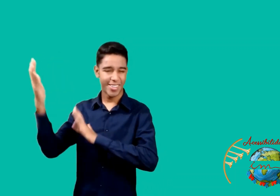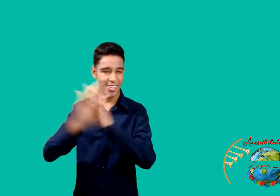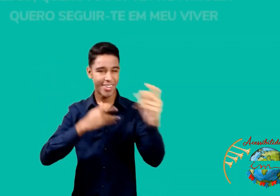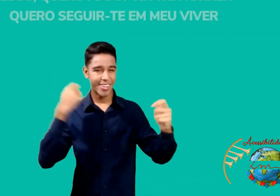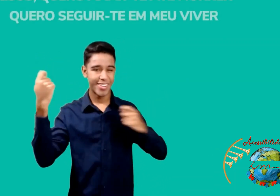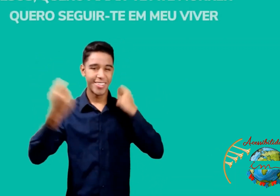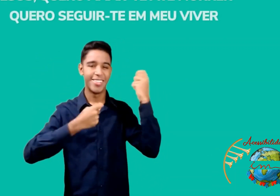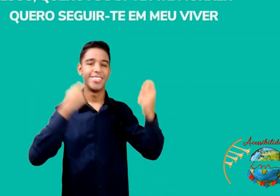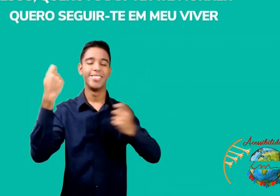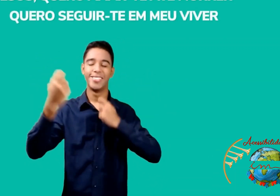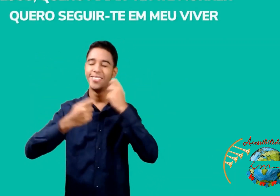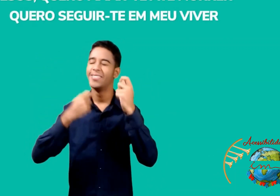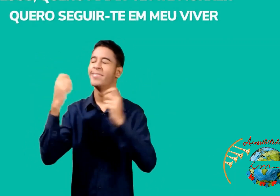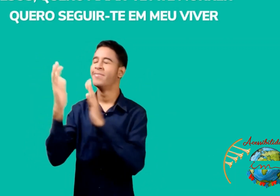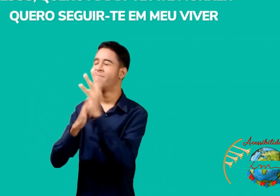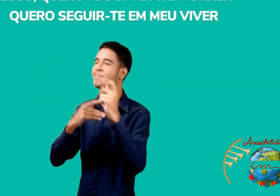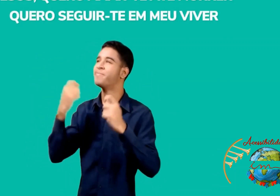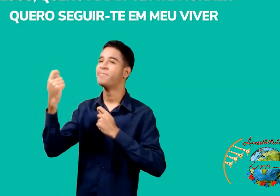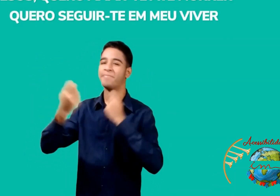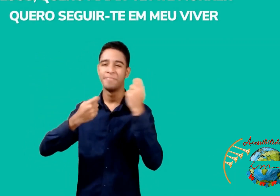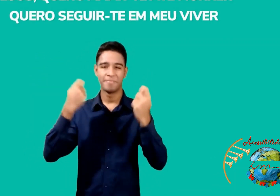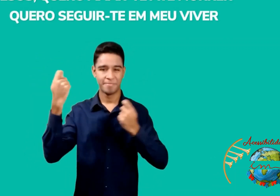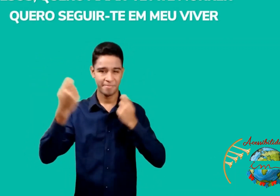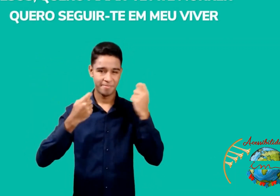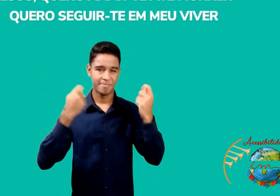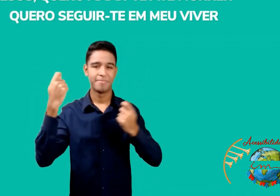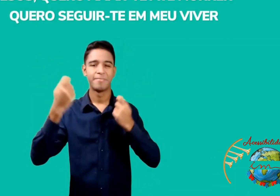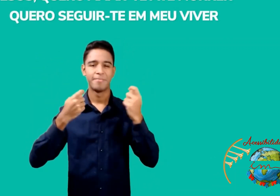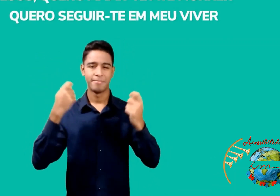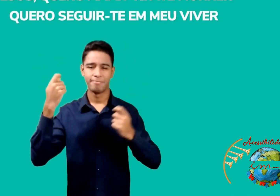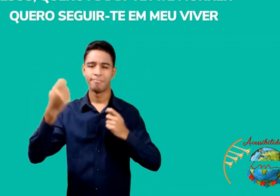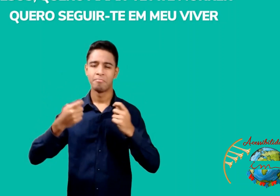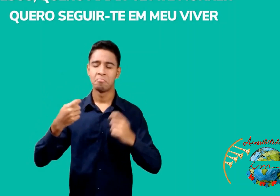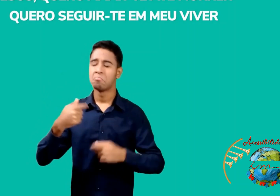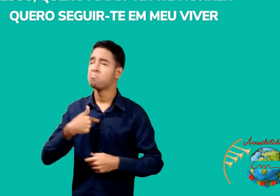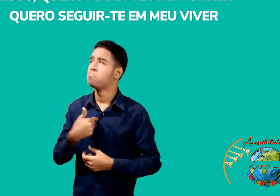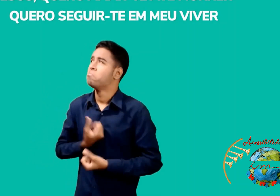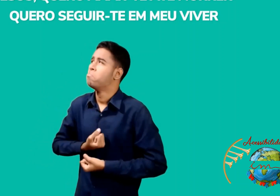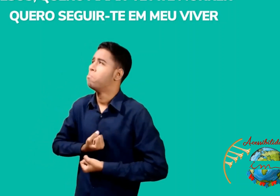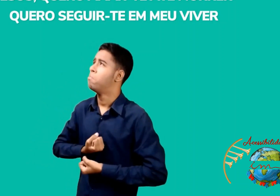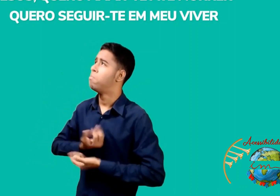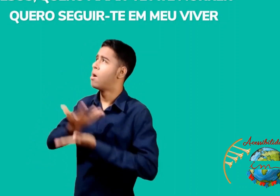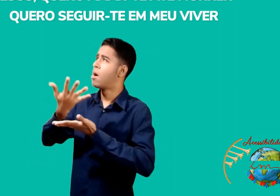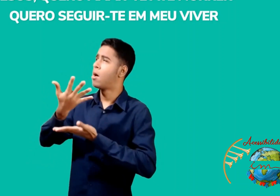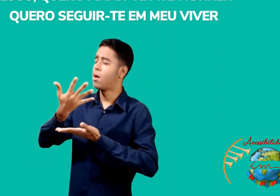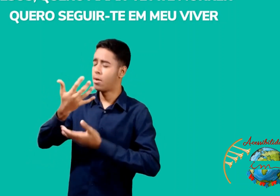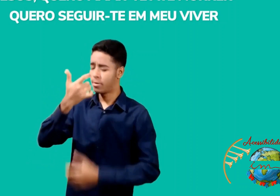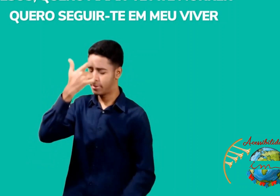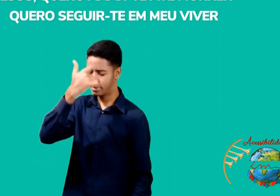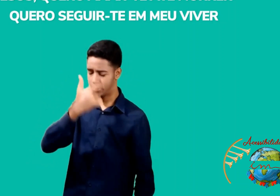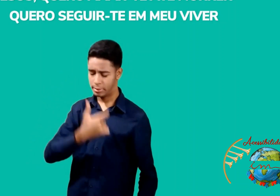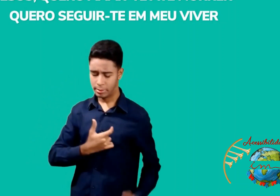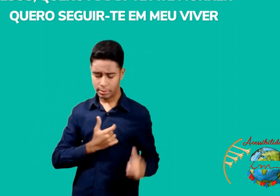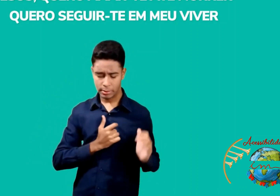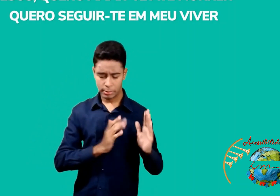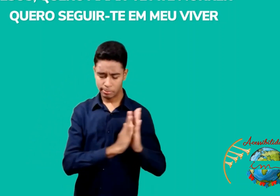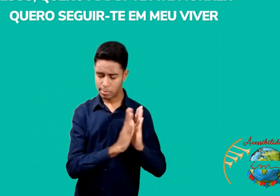Jesus Quero amar-te até